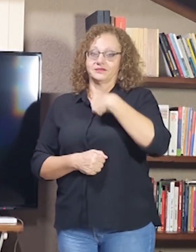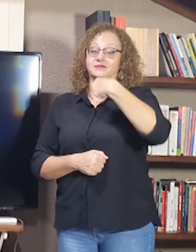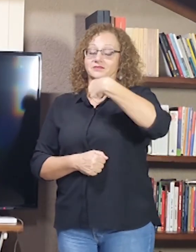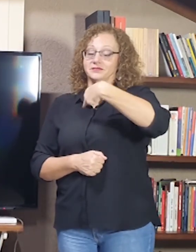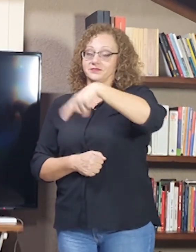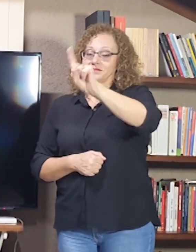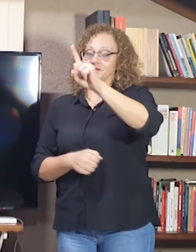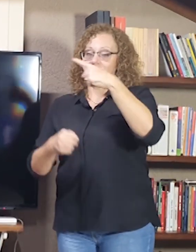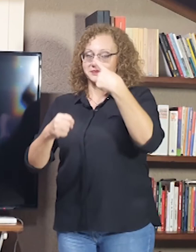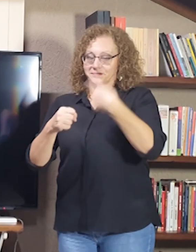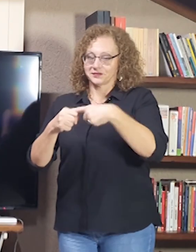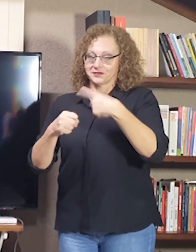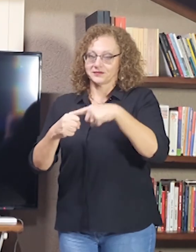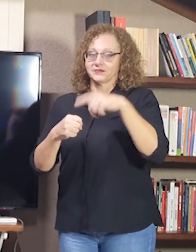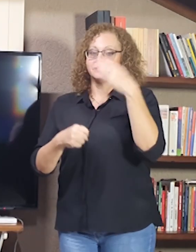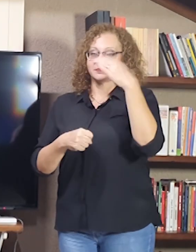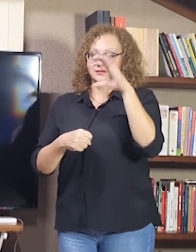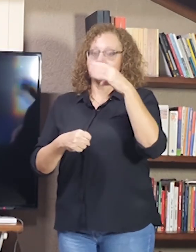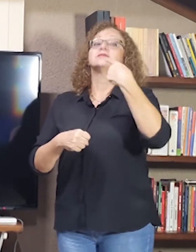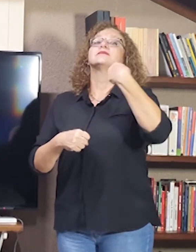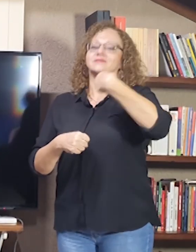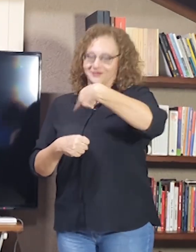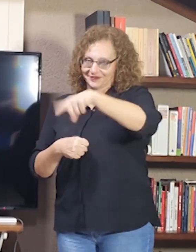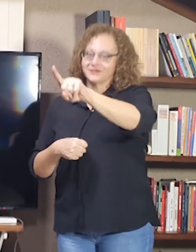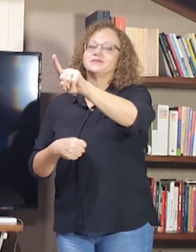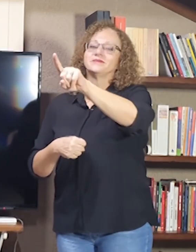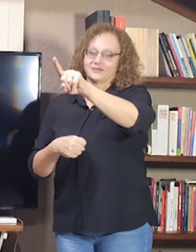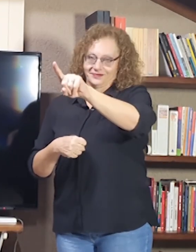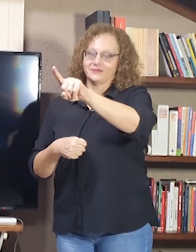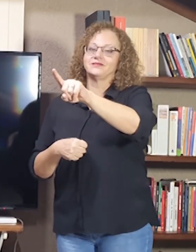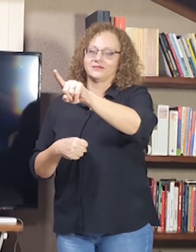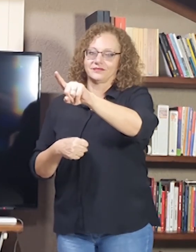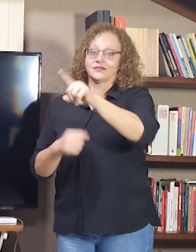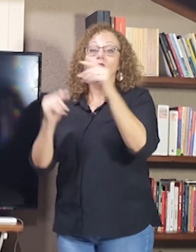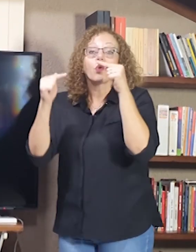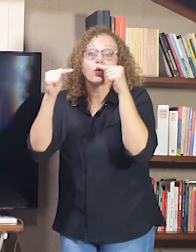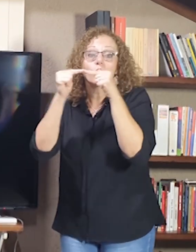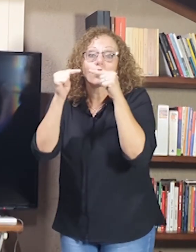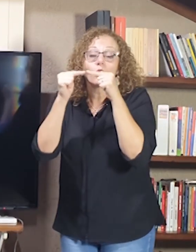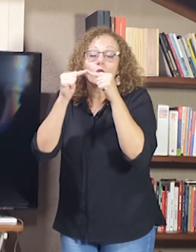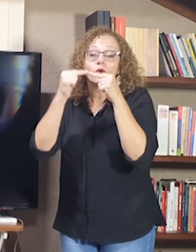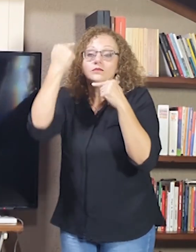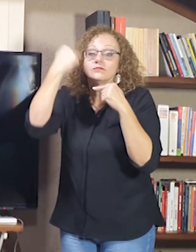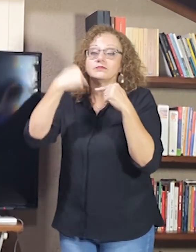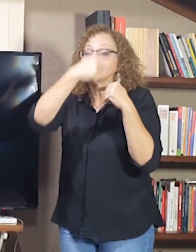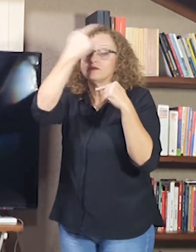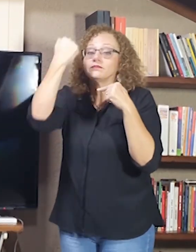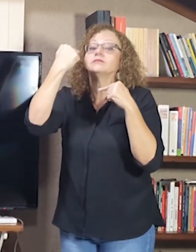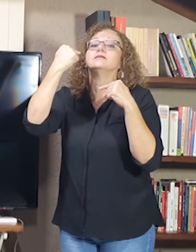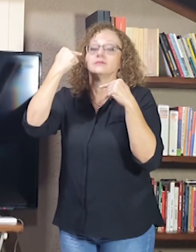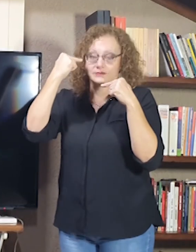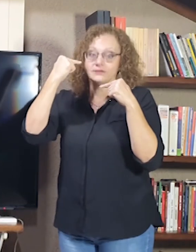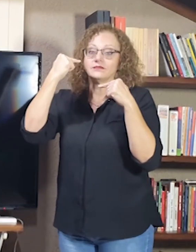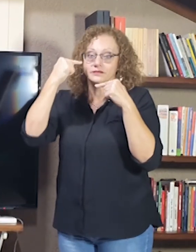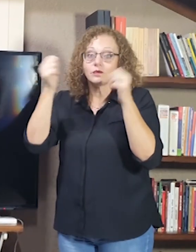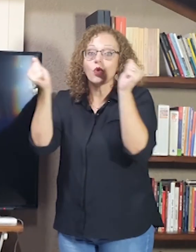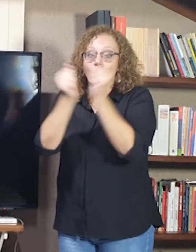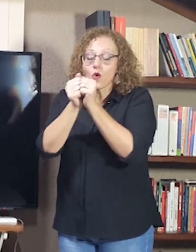A Curitiba. Então, o meu corpo, o meu rosto, marca uma concordância com o sinal de ir.